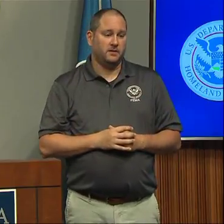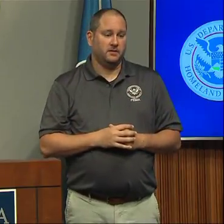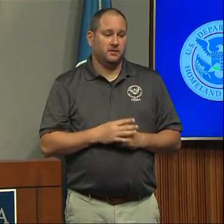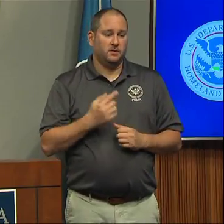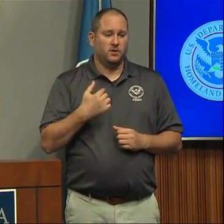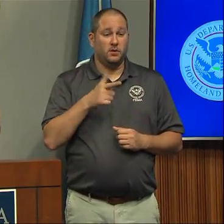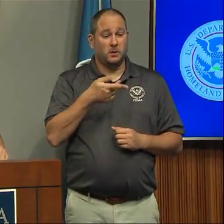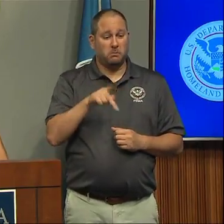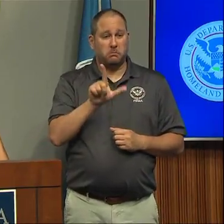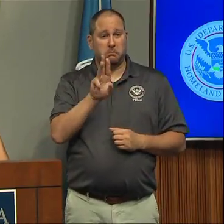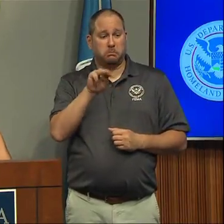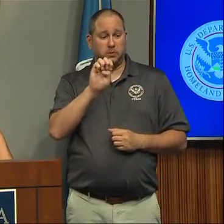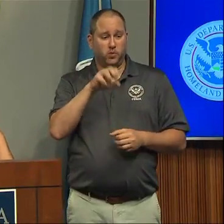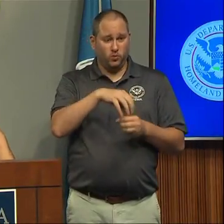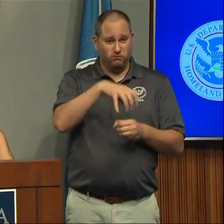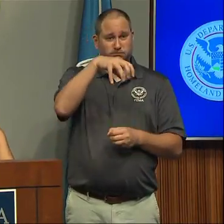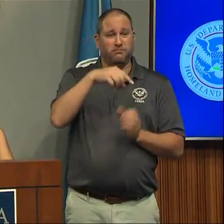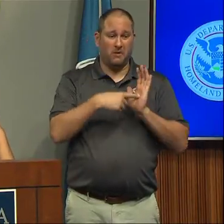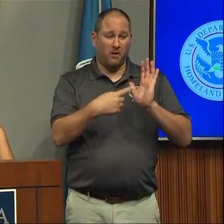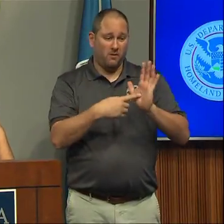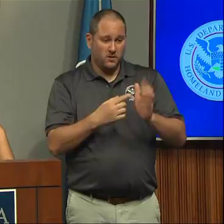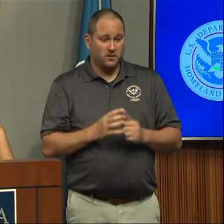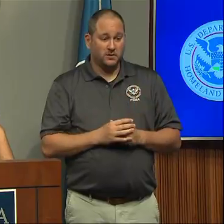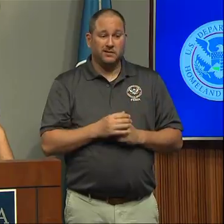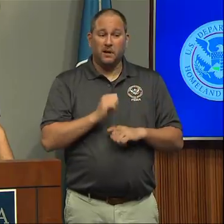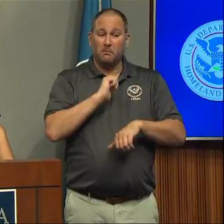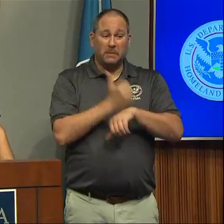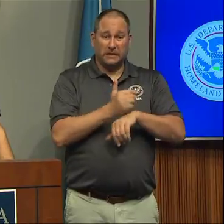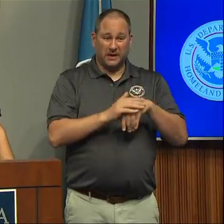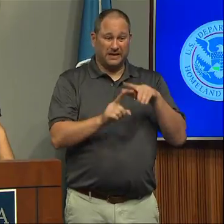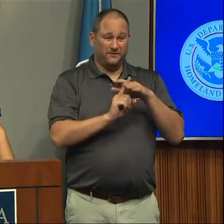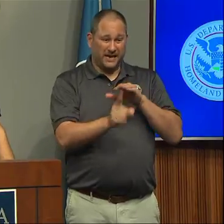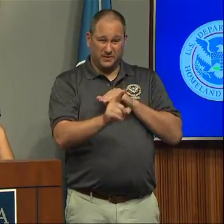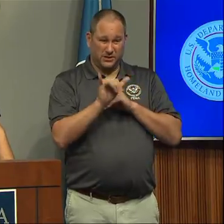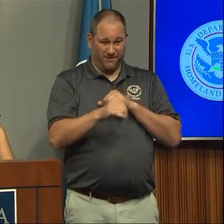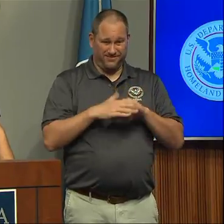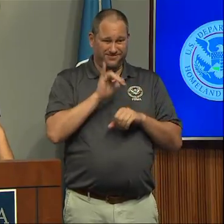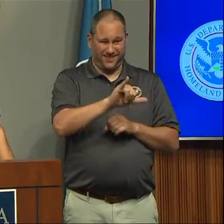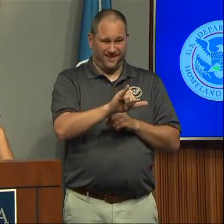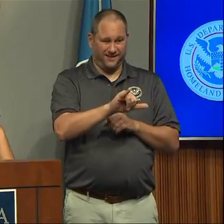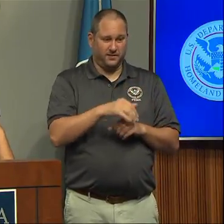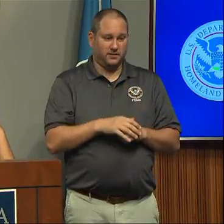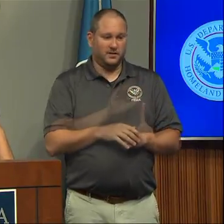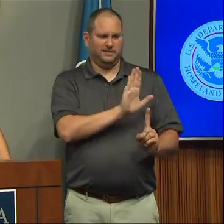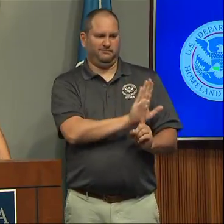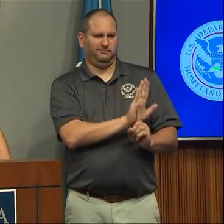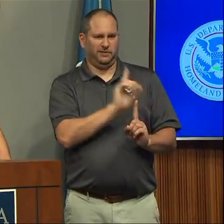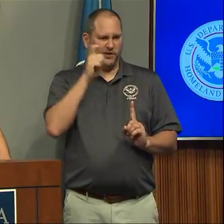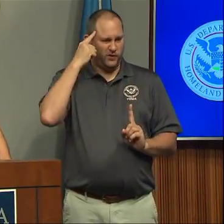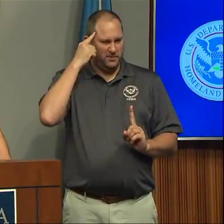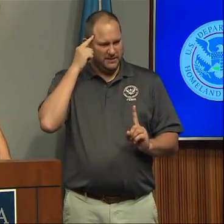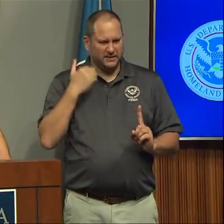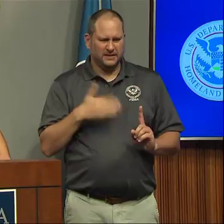Wir machen Rauchwolkenmodellierung. Darauf basieren wir auch die Evakuierungen. Und ja, der Rauch ist unglaublich gefährlich.